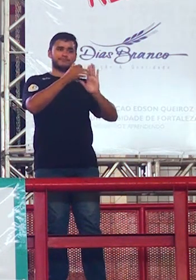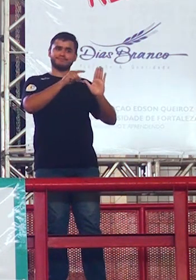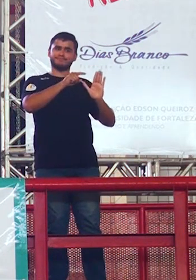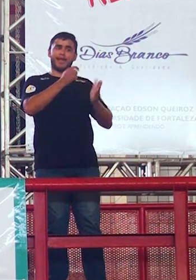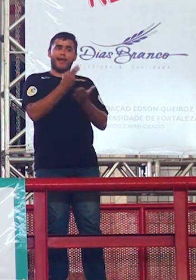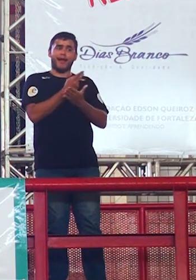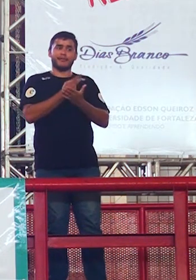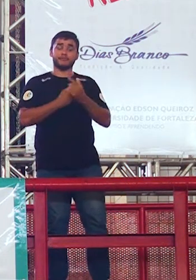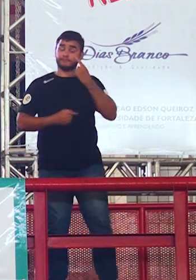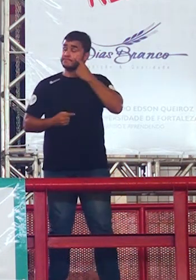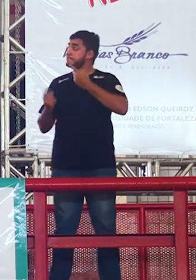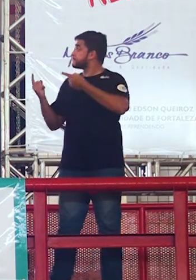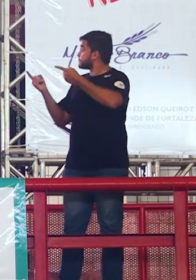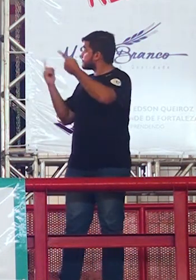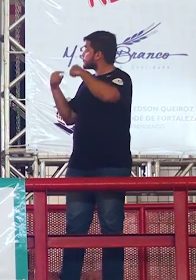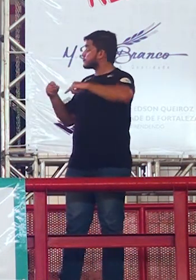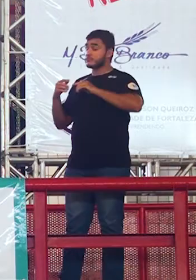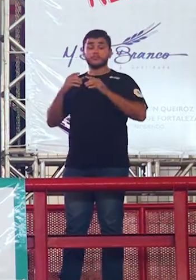desenvolvimento